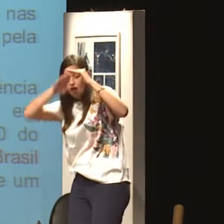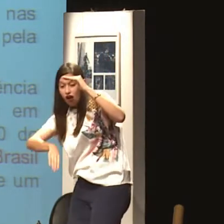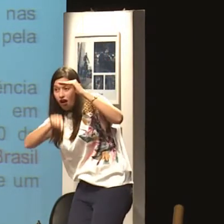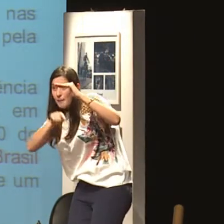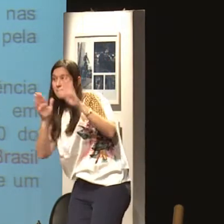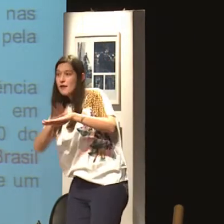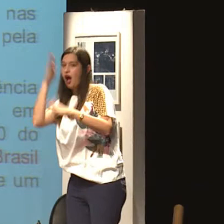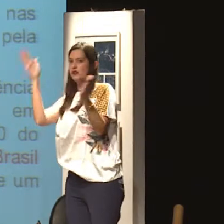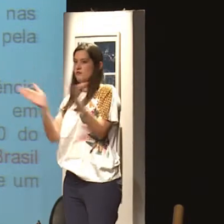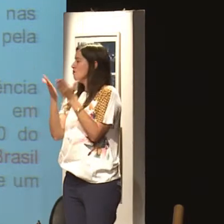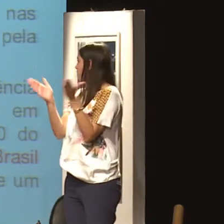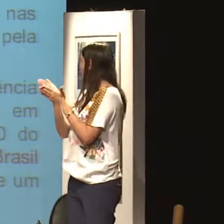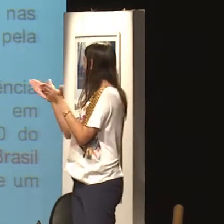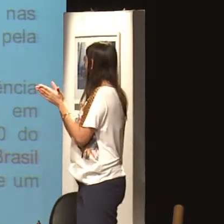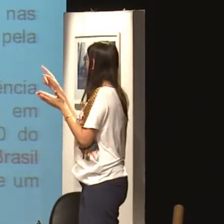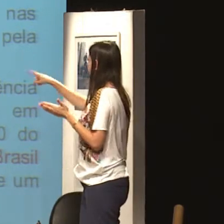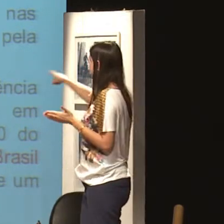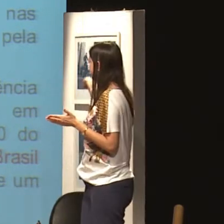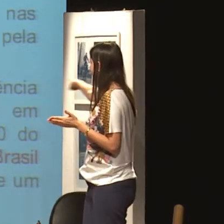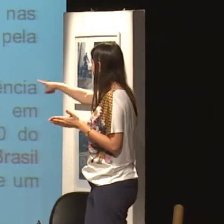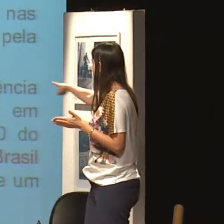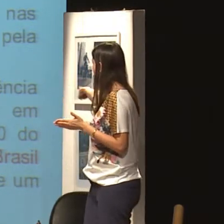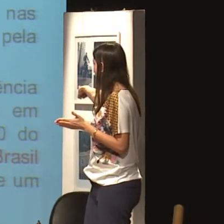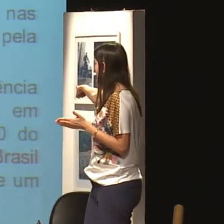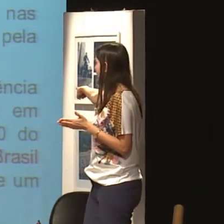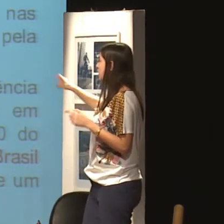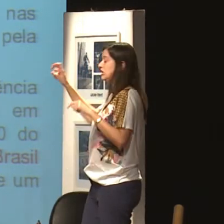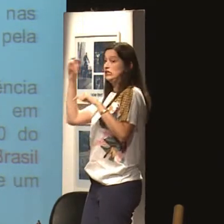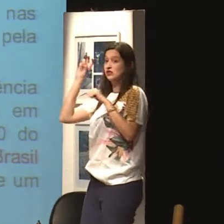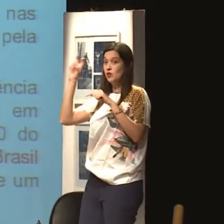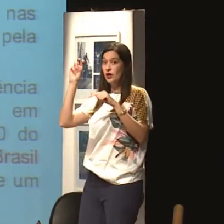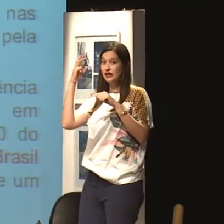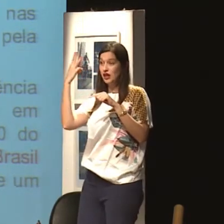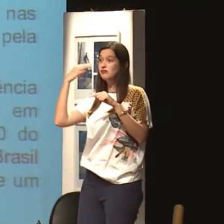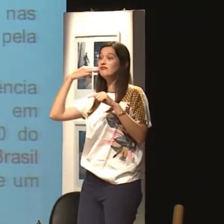vivem abaixo da linha da pobreza, em países em desenvolvimento.